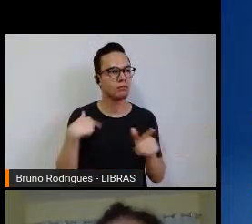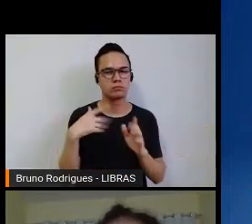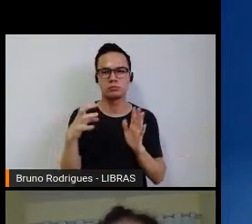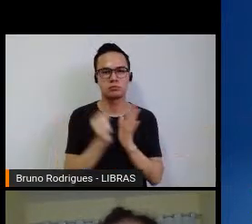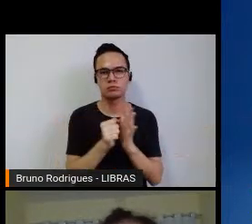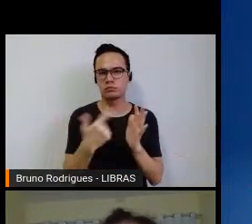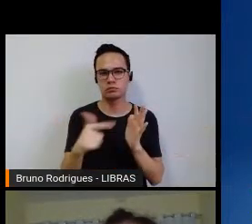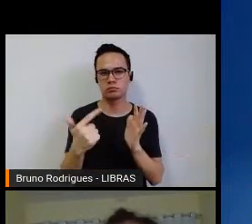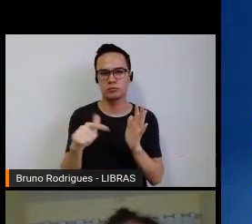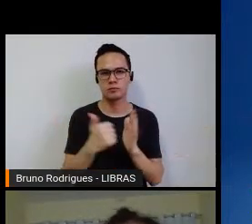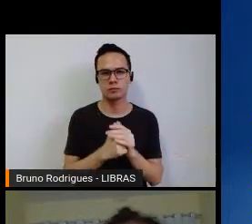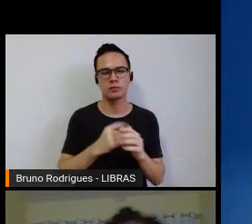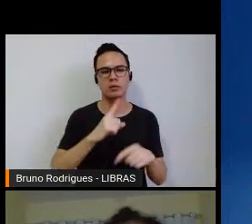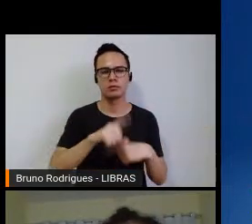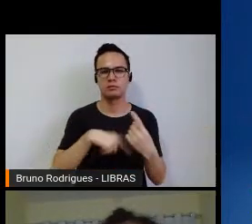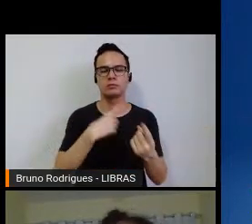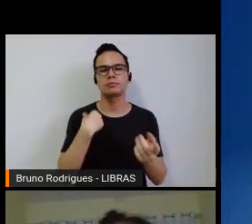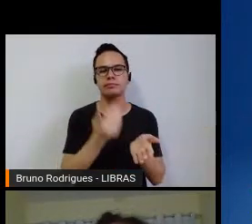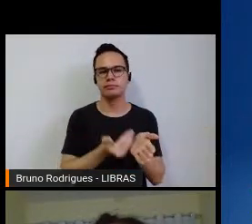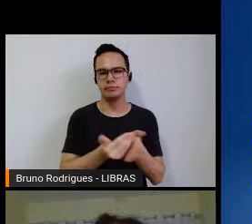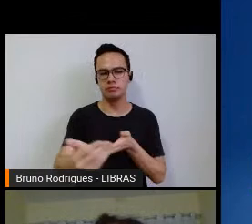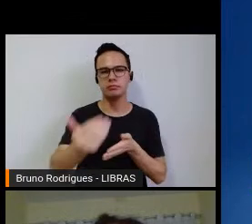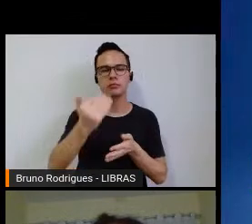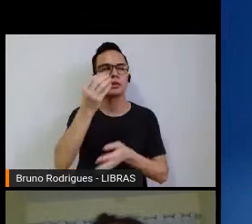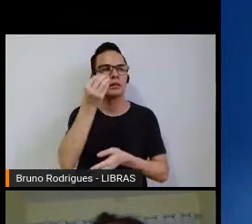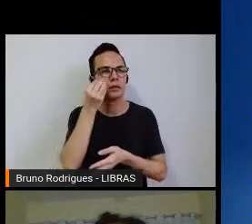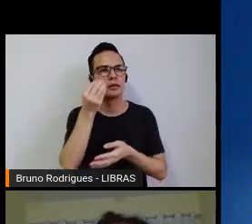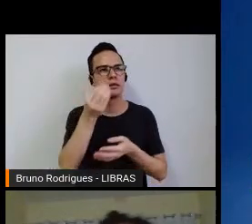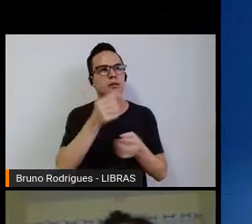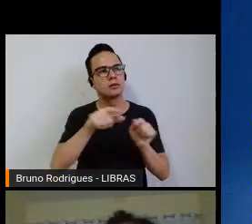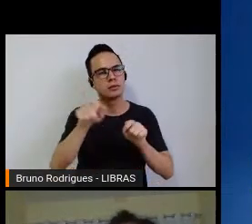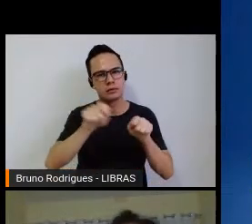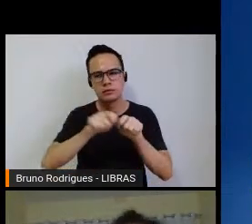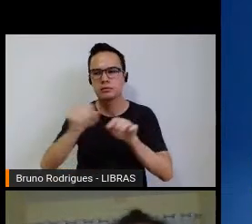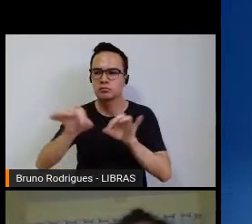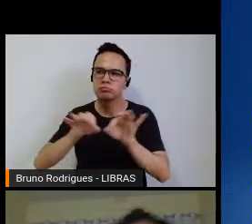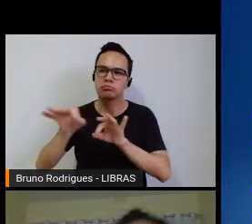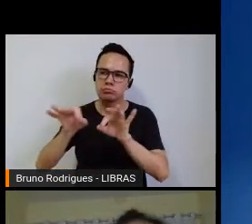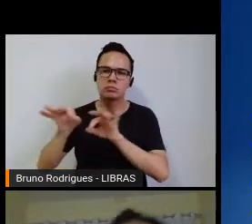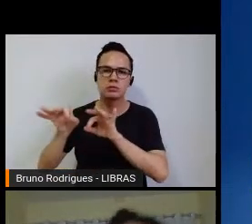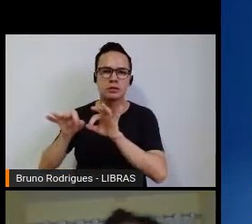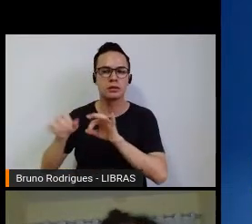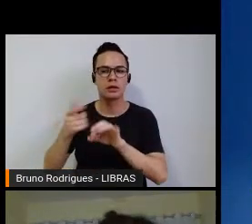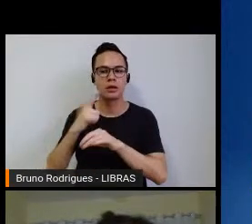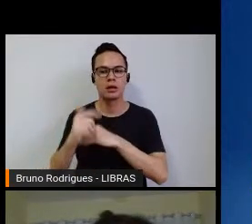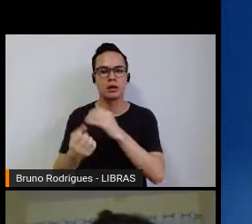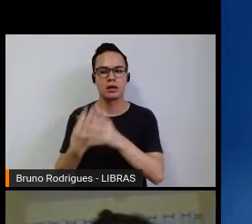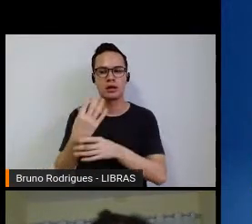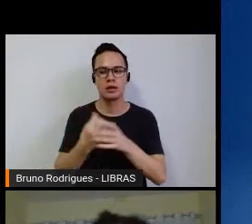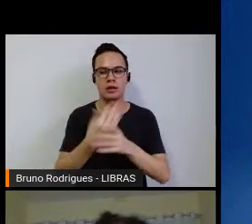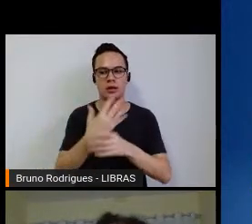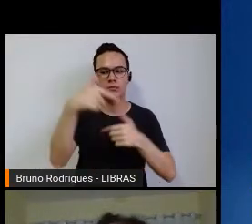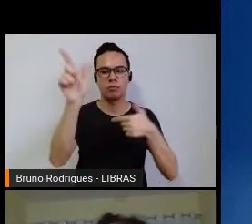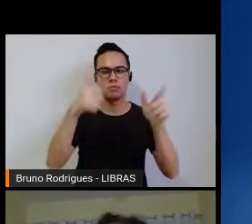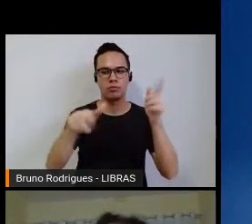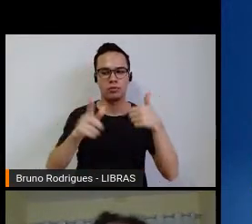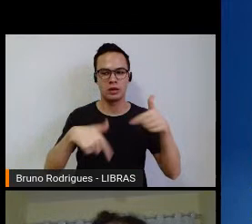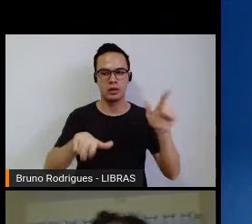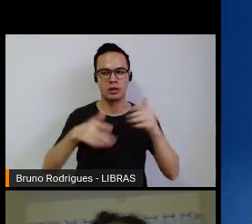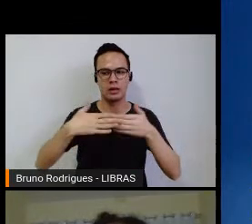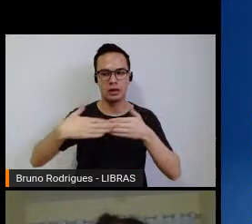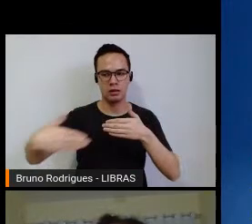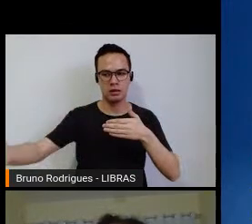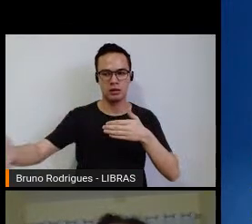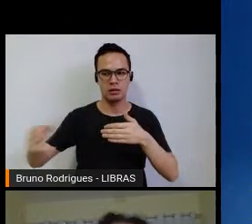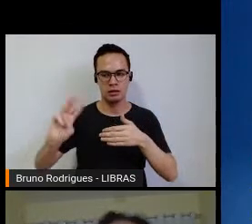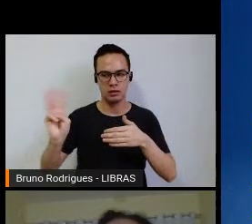E aí eu comecei a tentar articular esse povo e aí fui criando outras teias. A partir deles